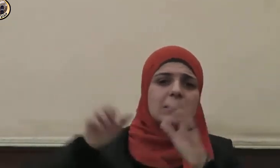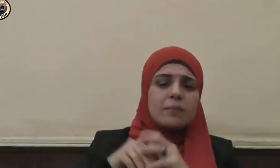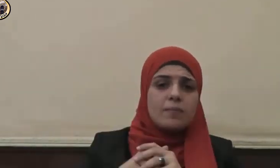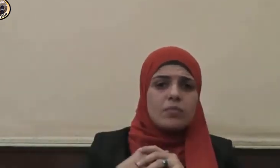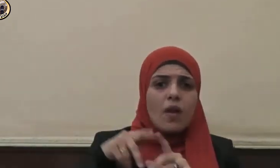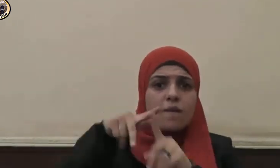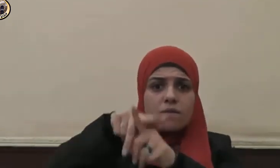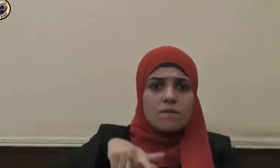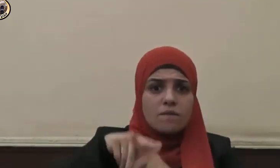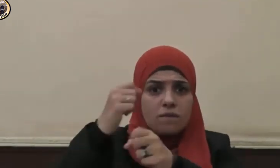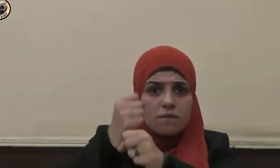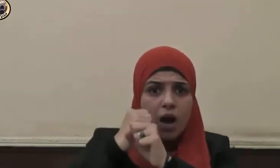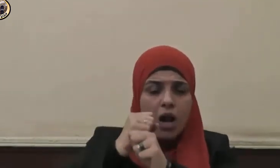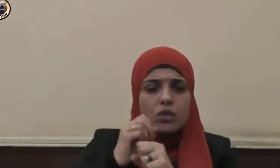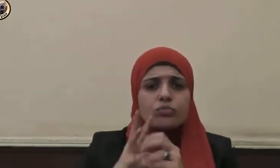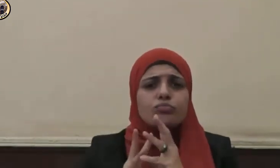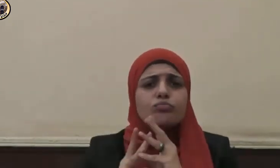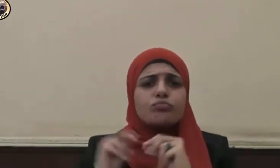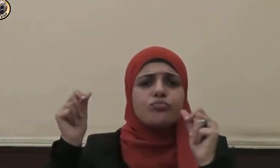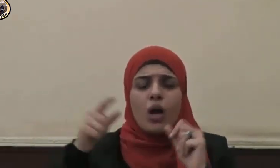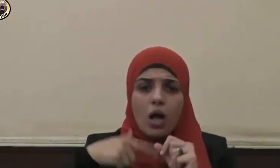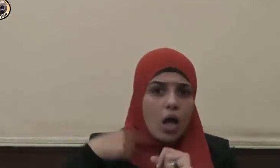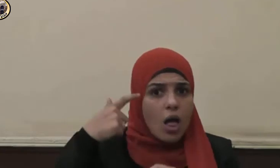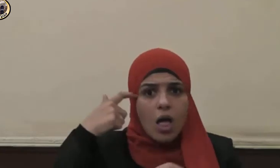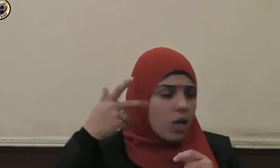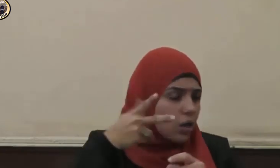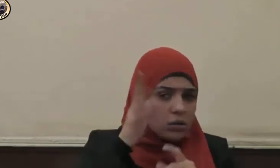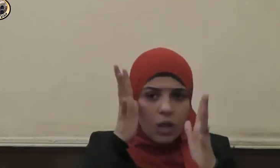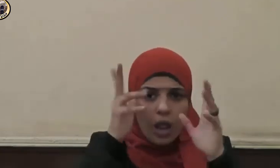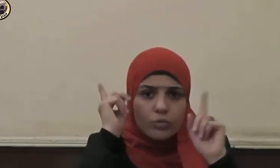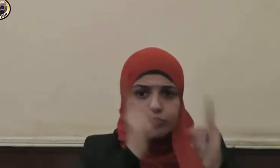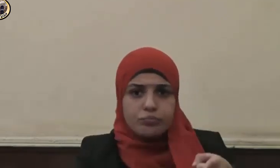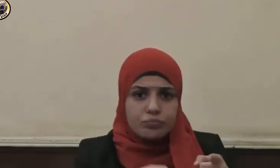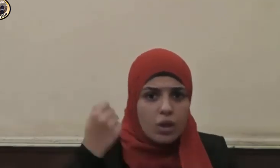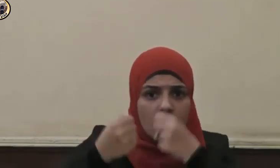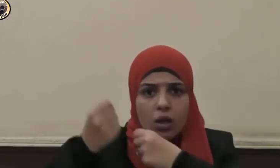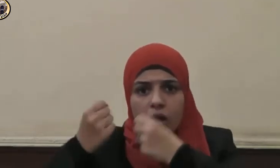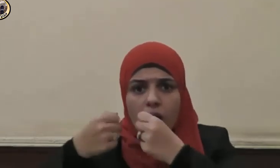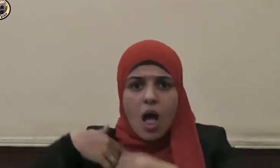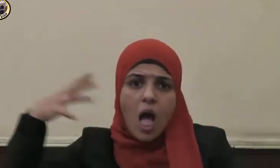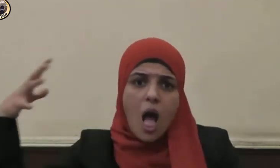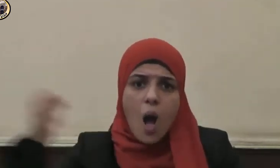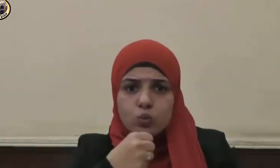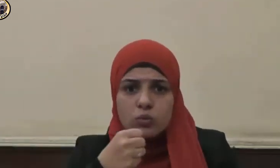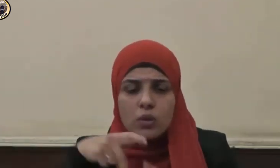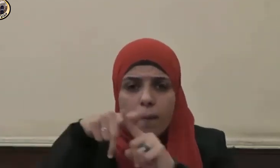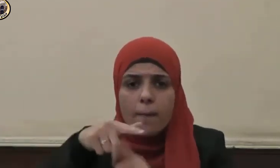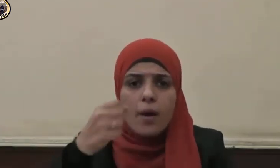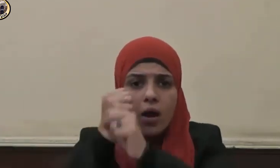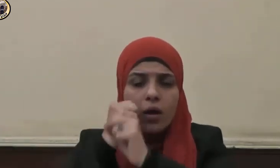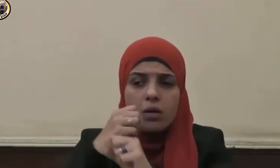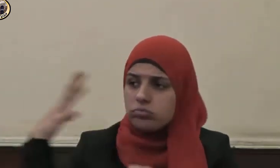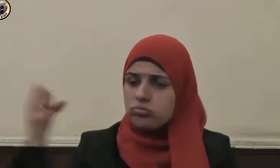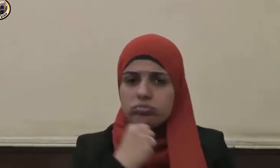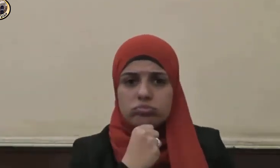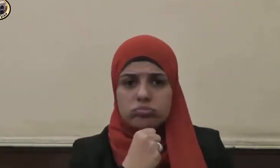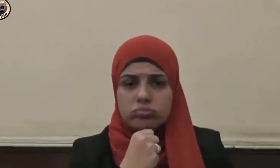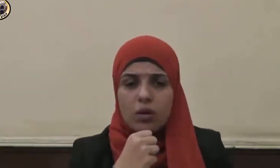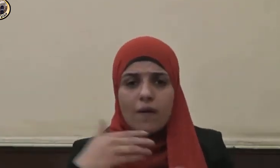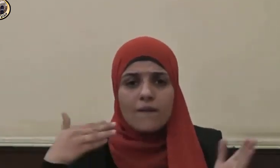فترك صلاته وتبعها حتى أدركها فأخذها ثم جاء فقضى